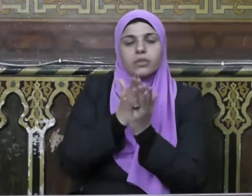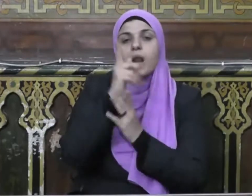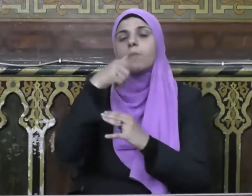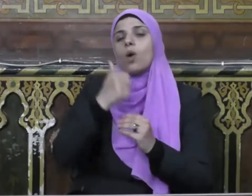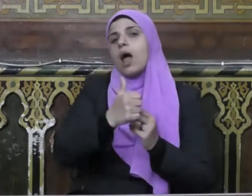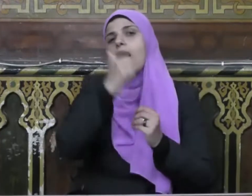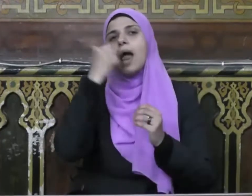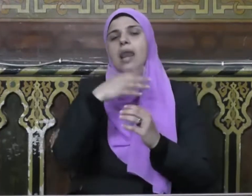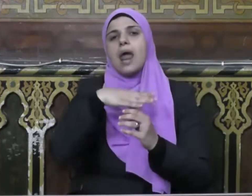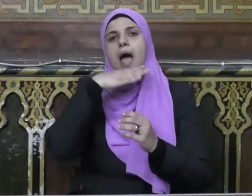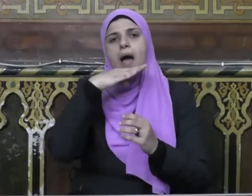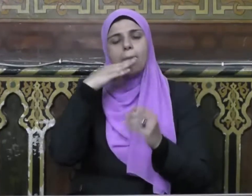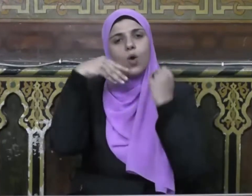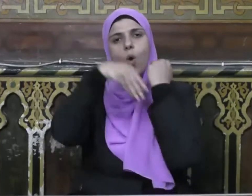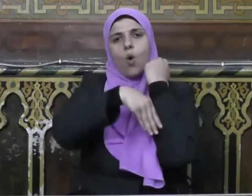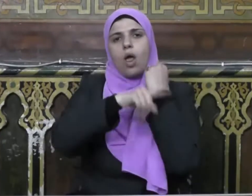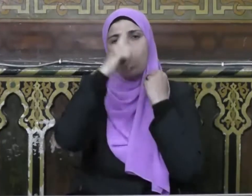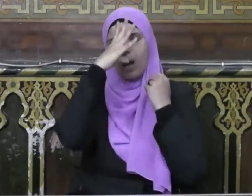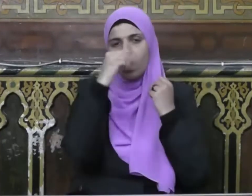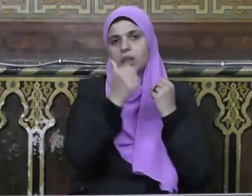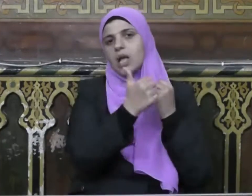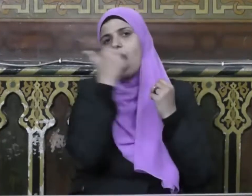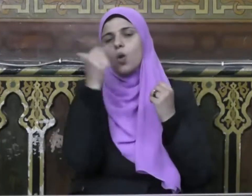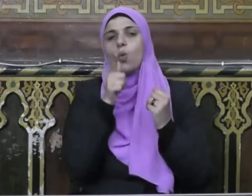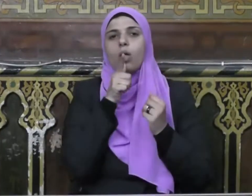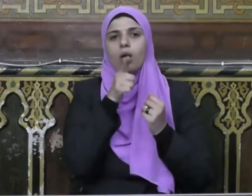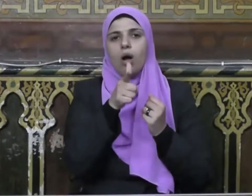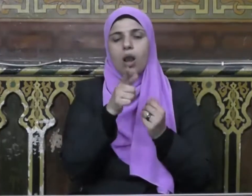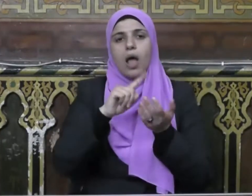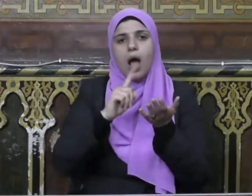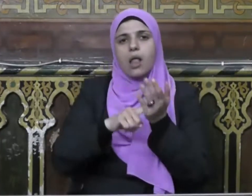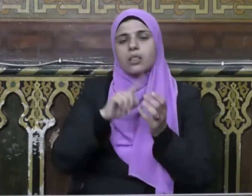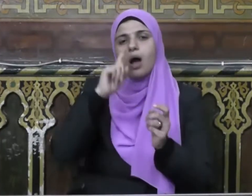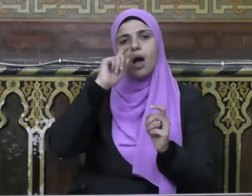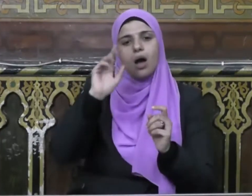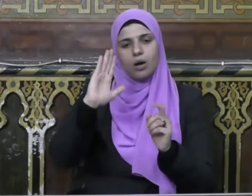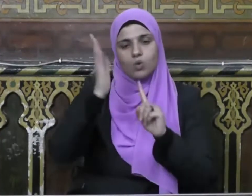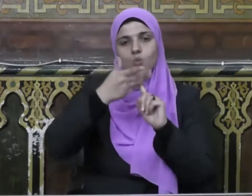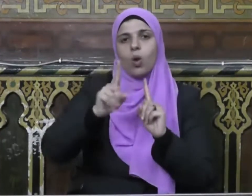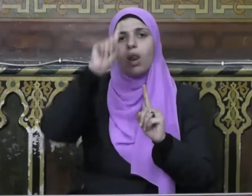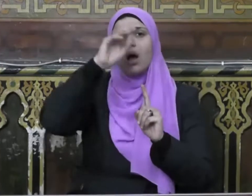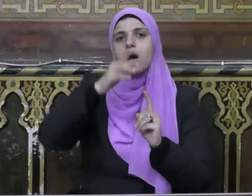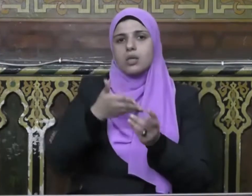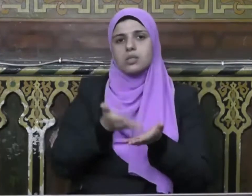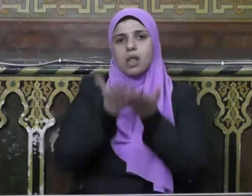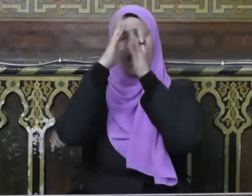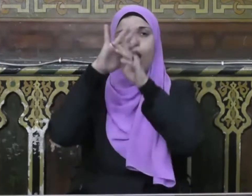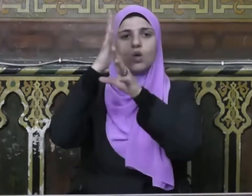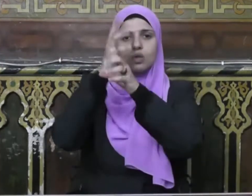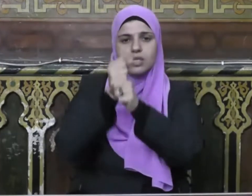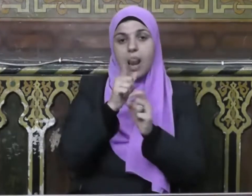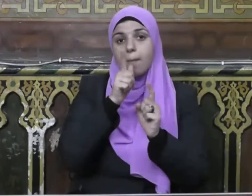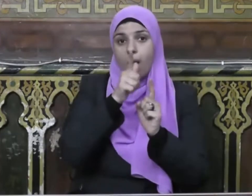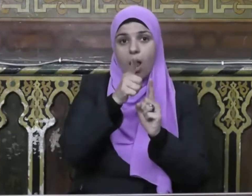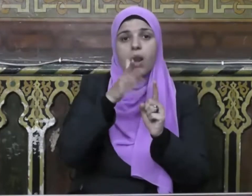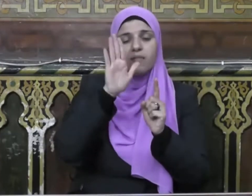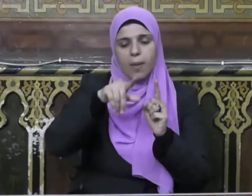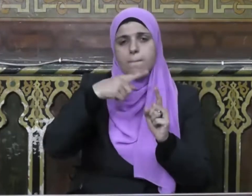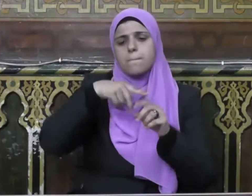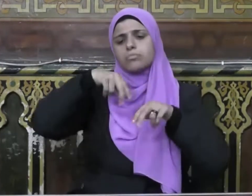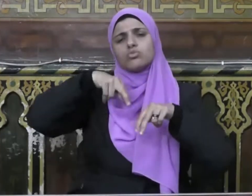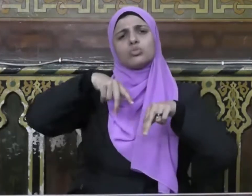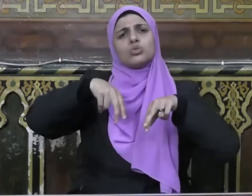فعن أبي هريرة رضي الله تعالى عنه أن رسول الله صلى الله عليه